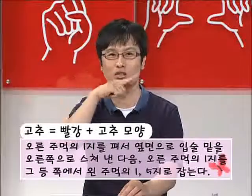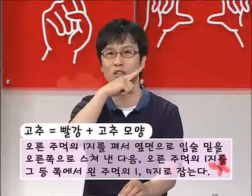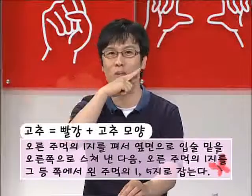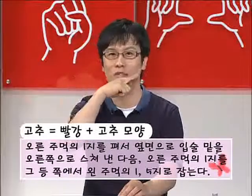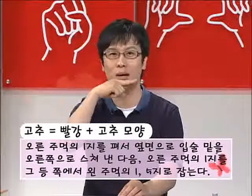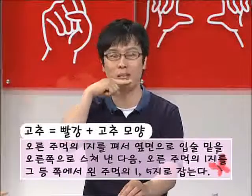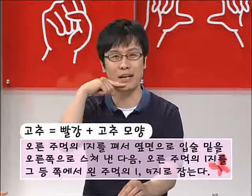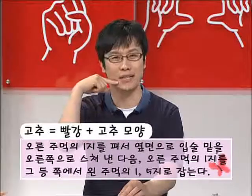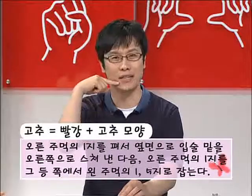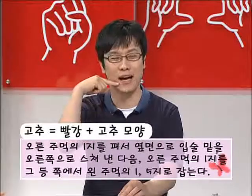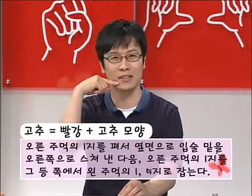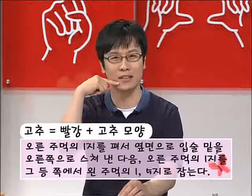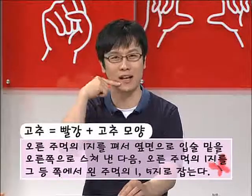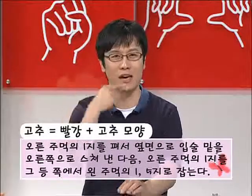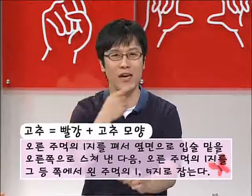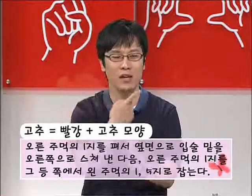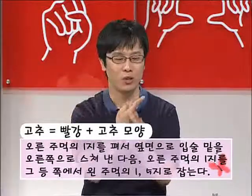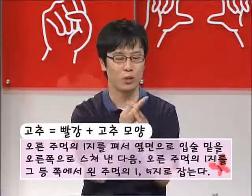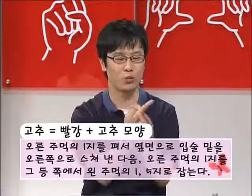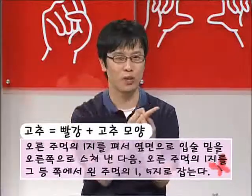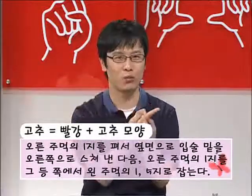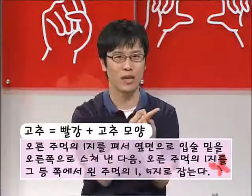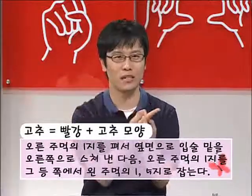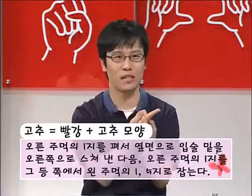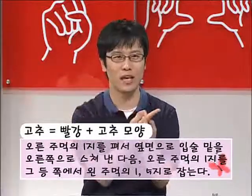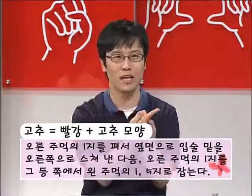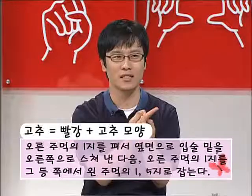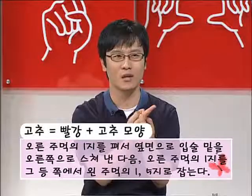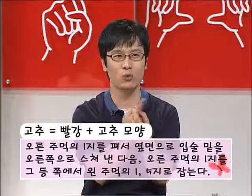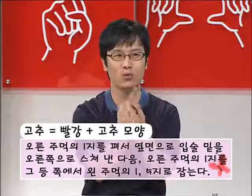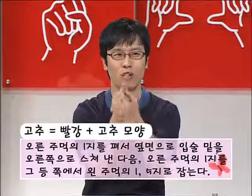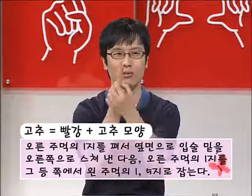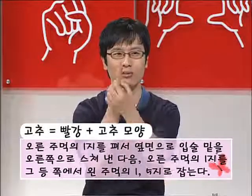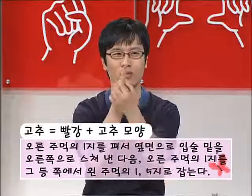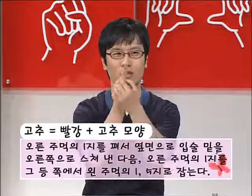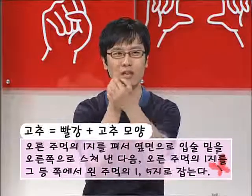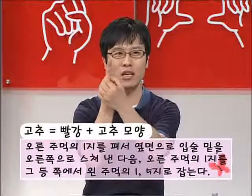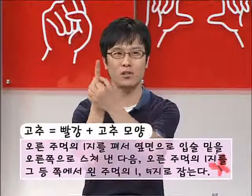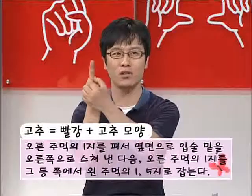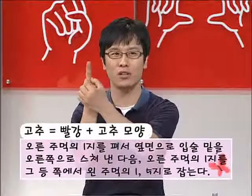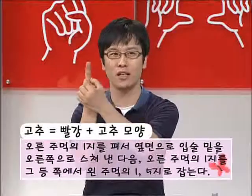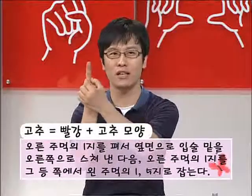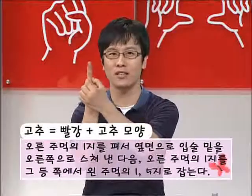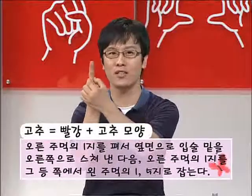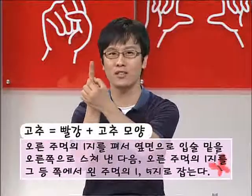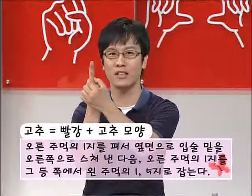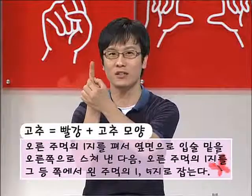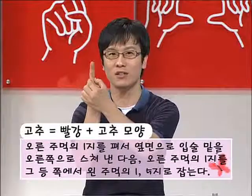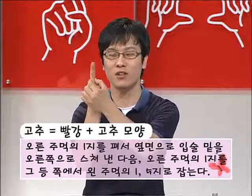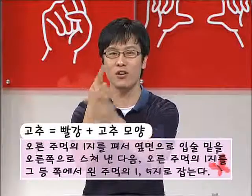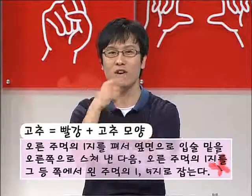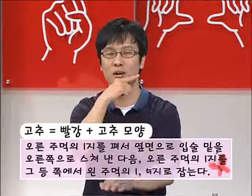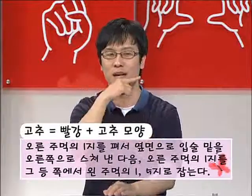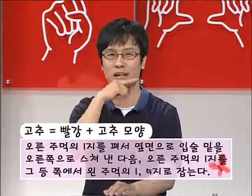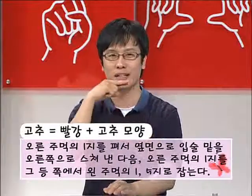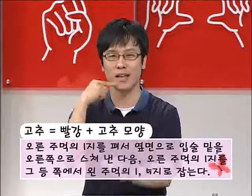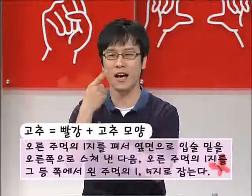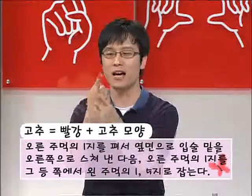주시면 됩니다. 빨갛아, 그 다음에 고추의 모양인데 고추가 여러분 보시기에 이렇게 생겼잖아요. 그렇죠? 빨갛아,